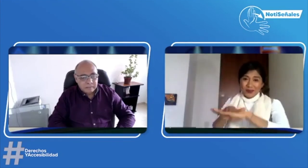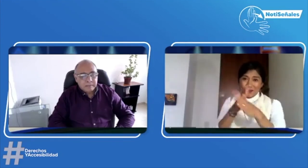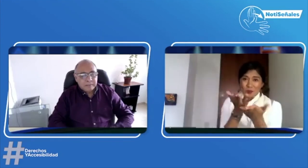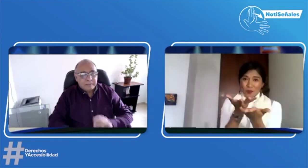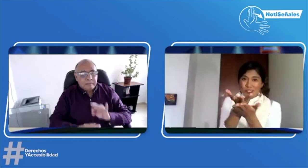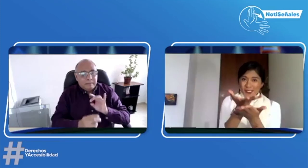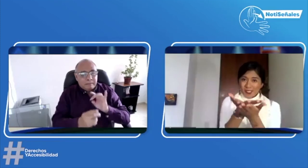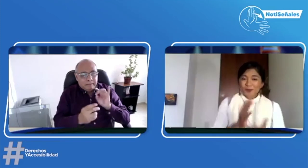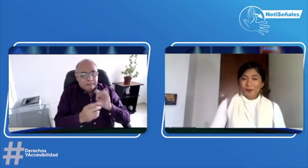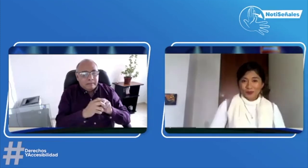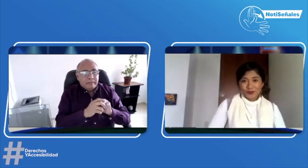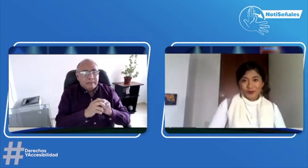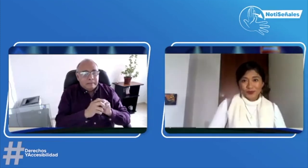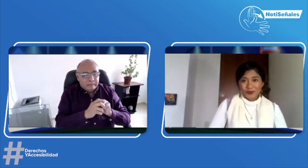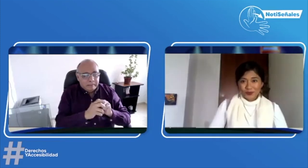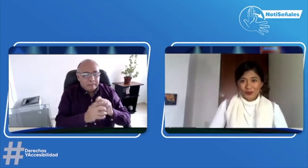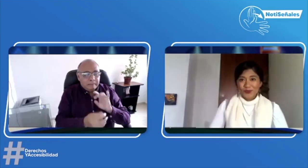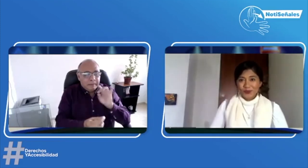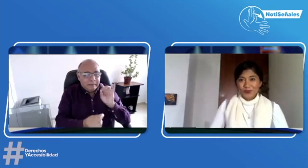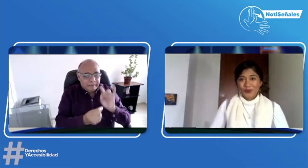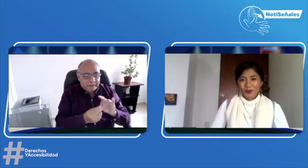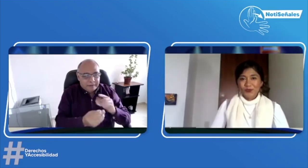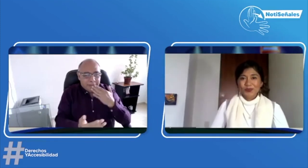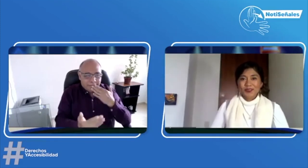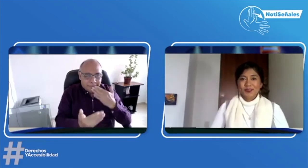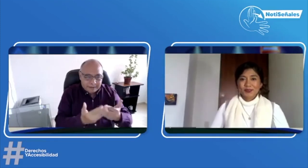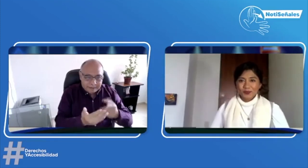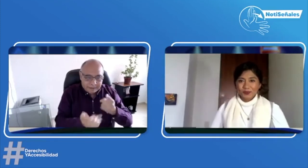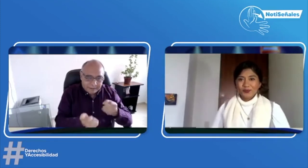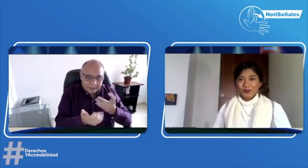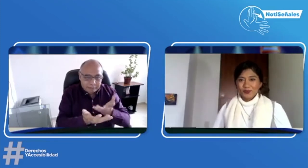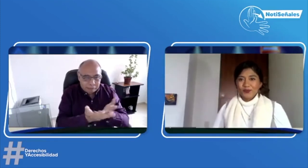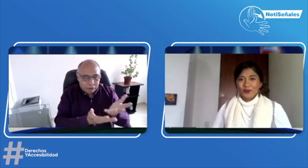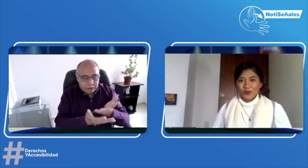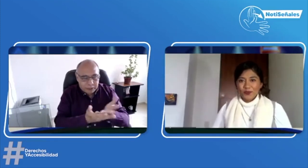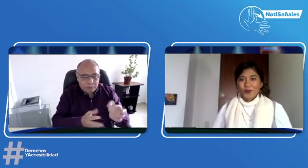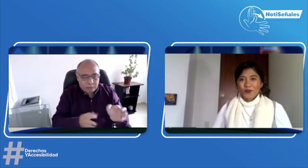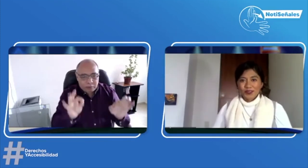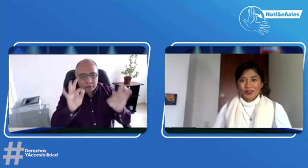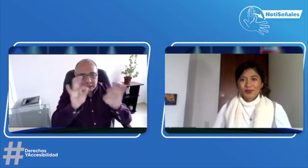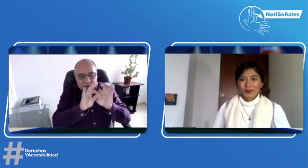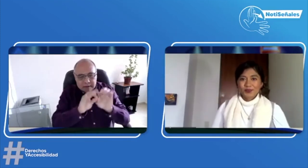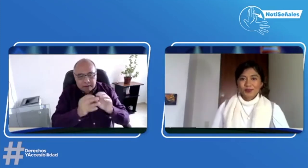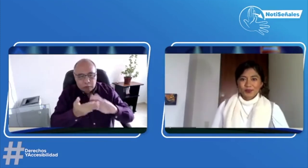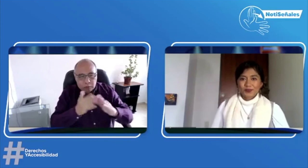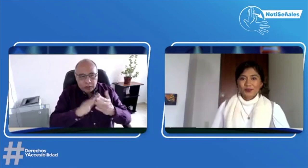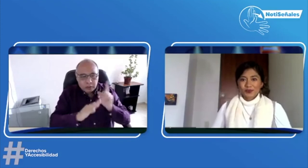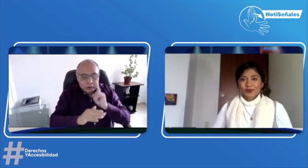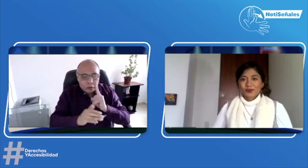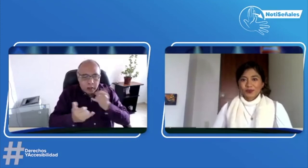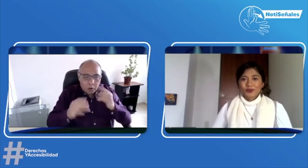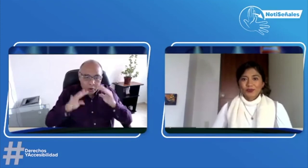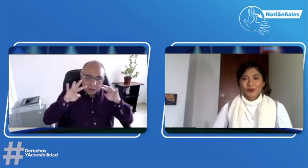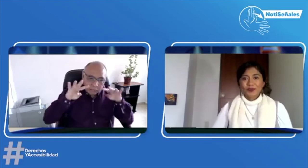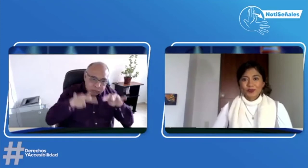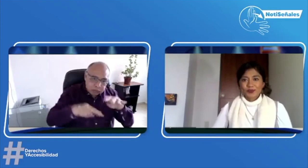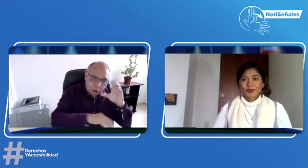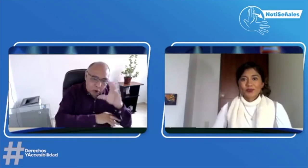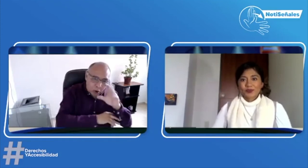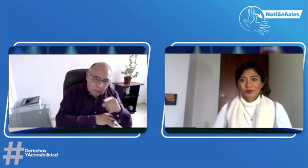Sí, sería esa la sugerencia a las personas sordas. Perfecto, muchas gracias por esa recomendación. Creo que es importante que